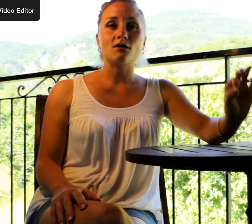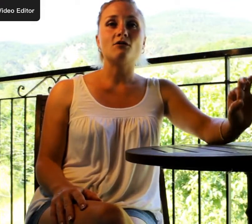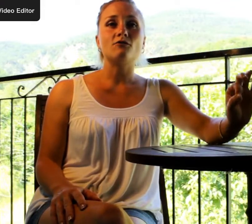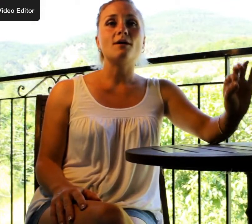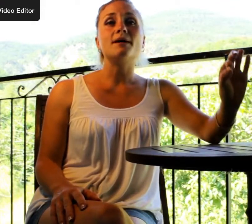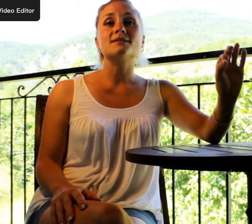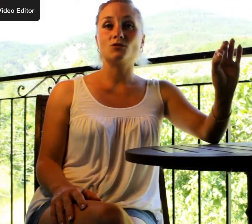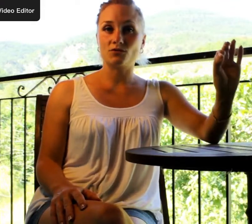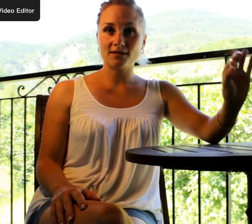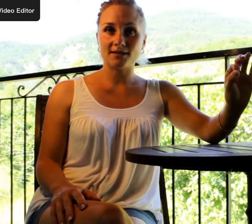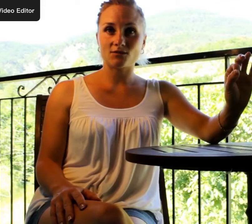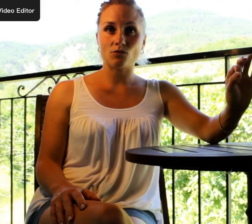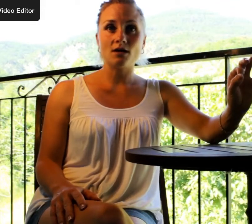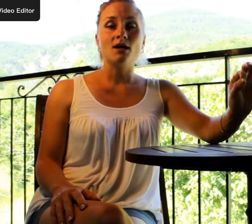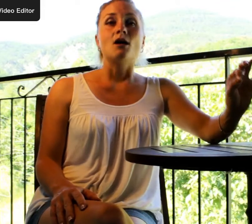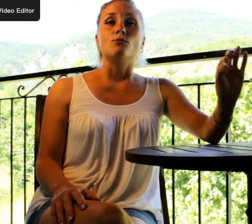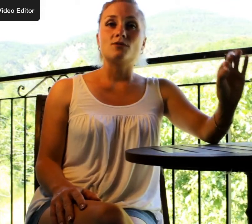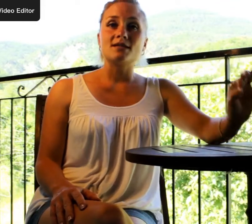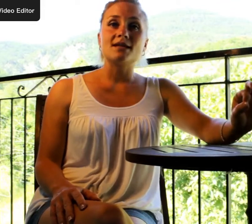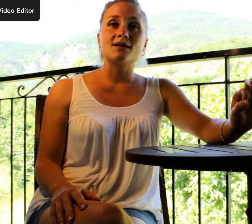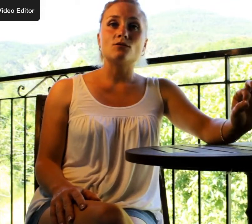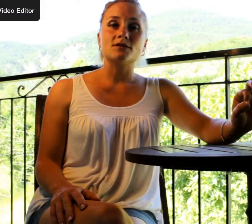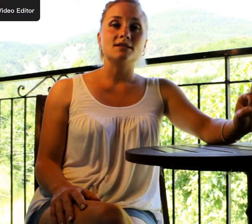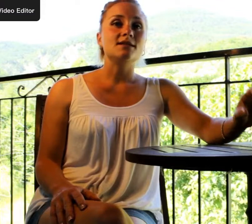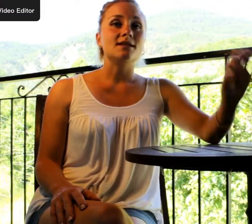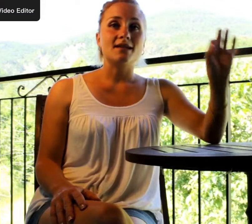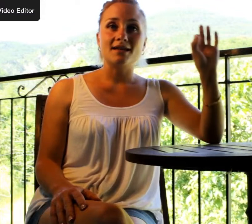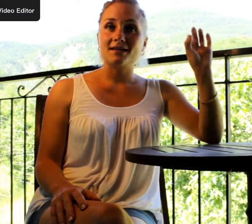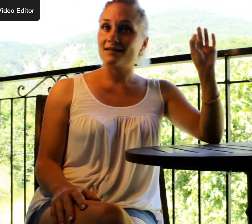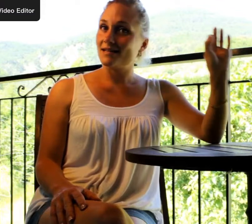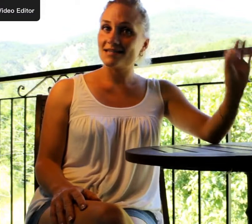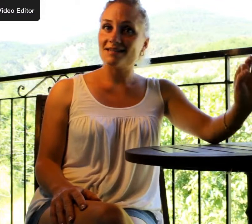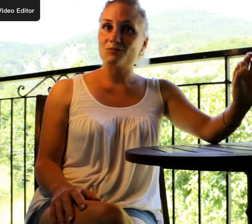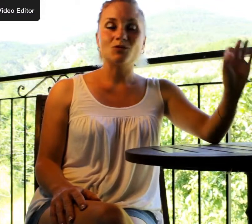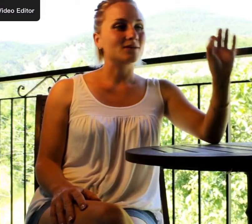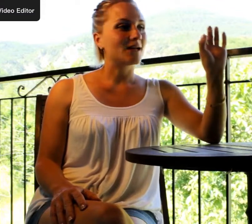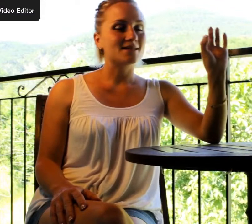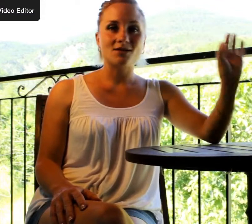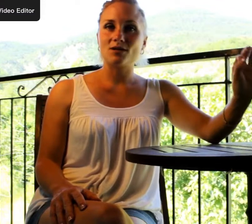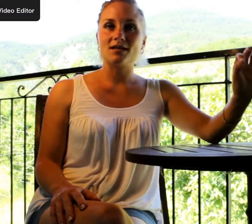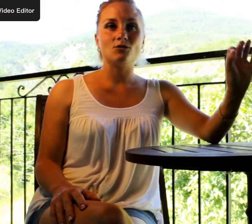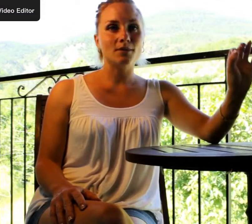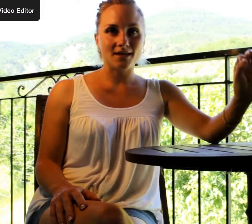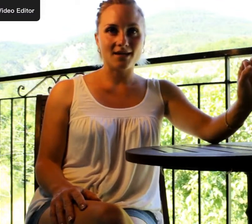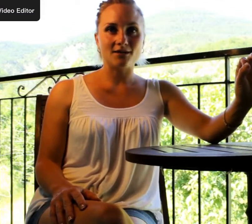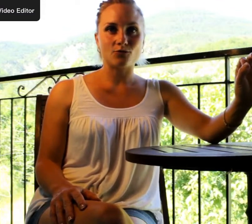'un enfant à partir de 24 mois peut signer des comptines et les animaux ainsi que les légumes et les fruits.